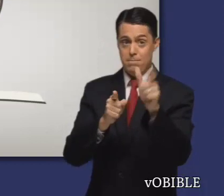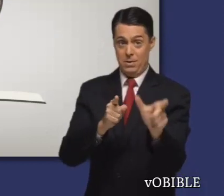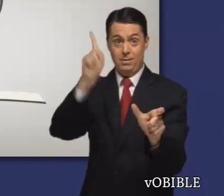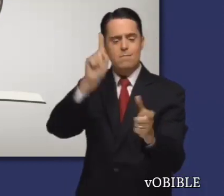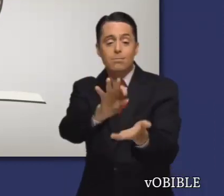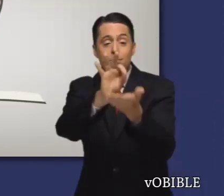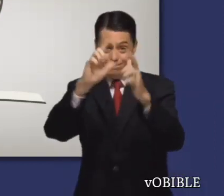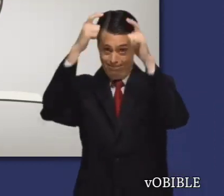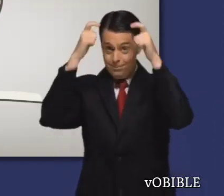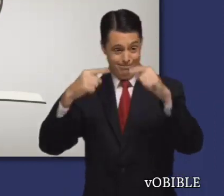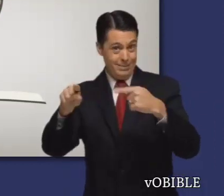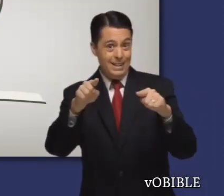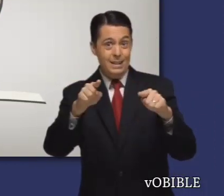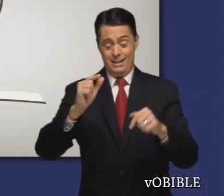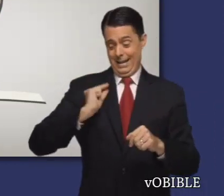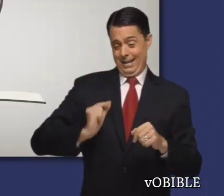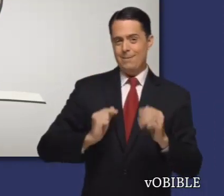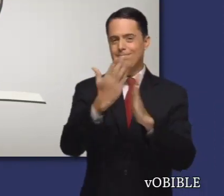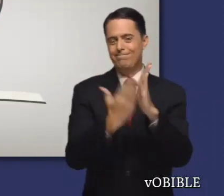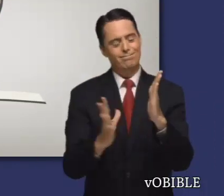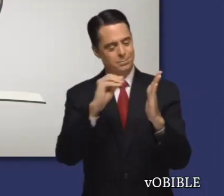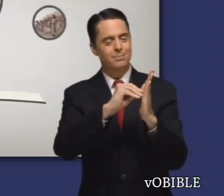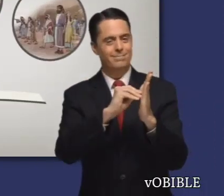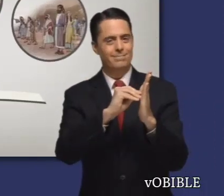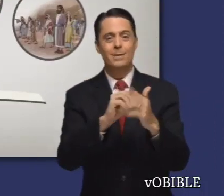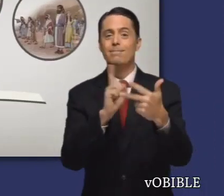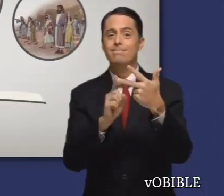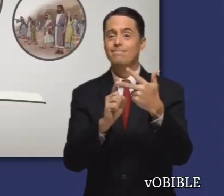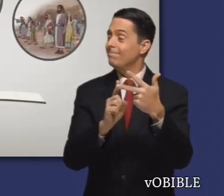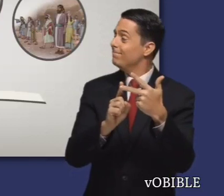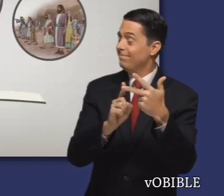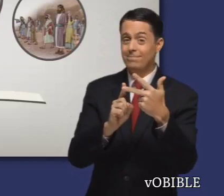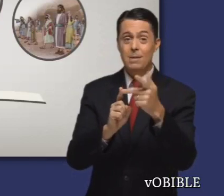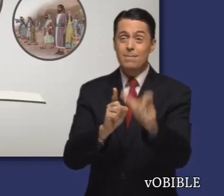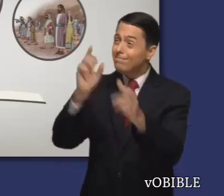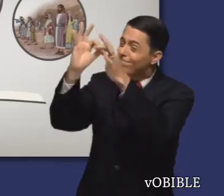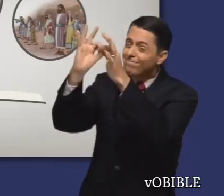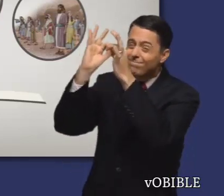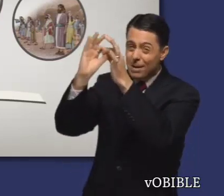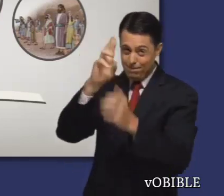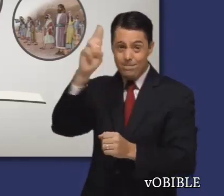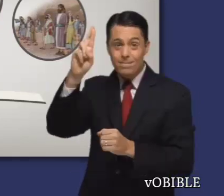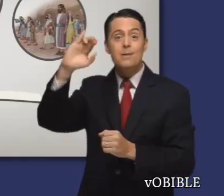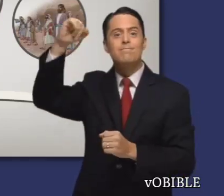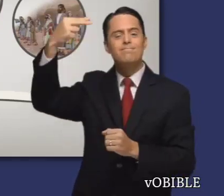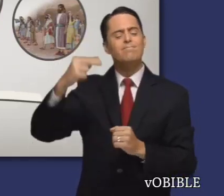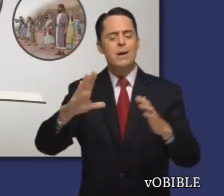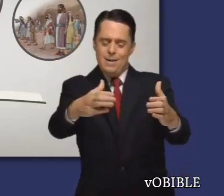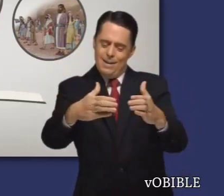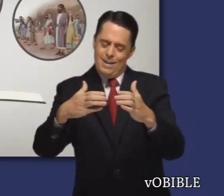cómo describe al futuro rey de su reino y en que sus siervos leales estarán a salvo en su valle.